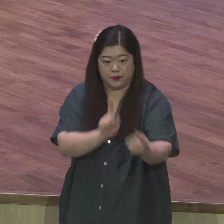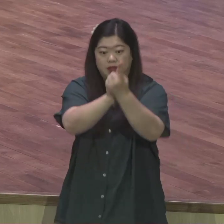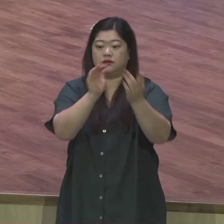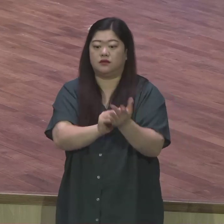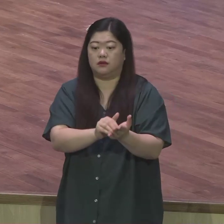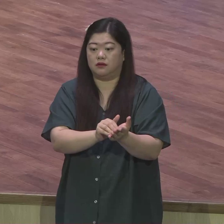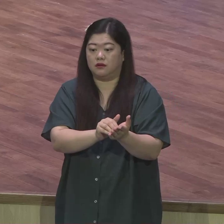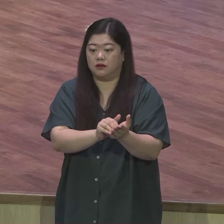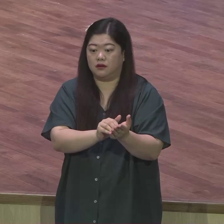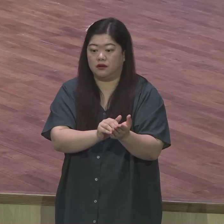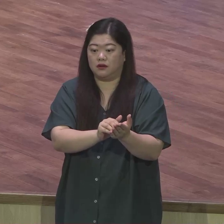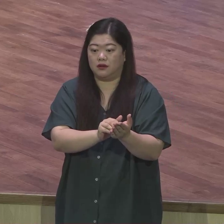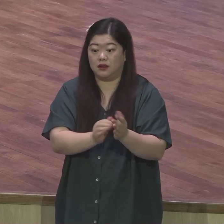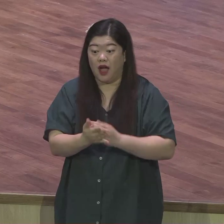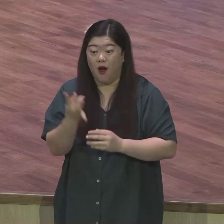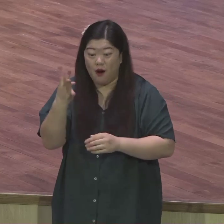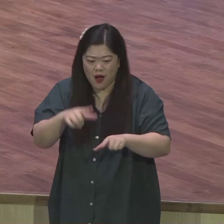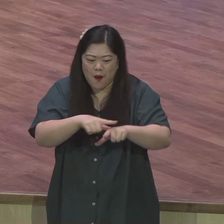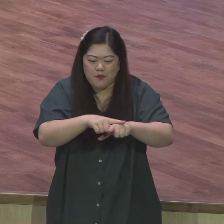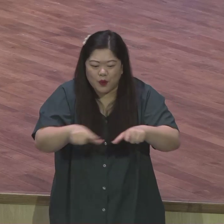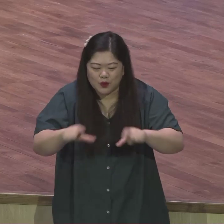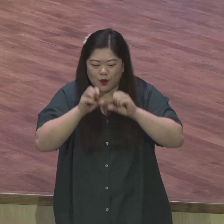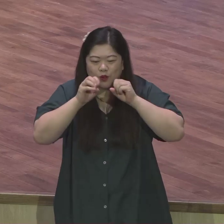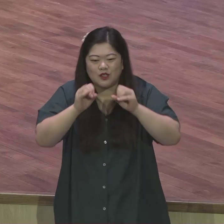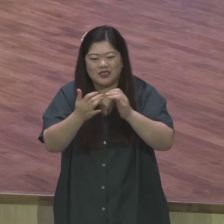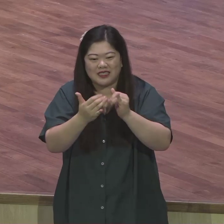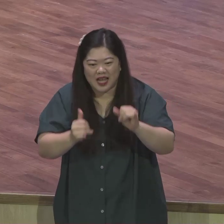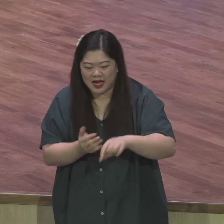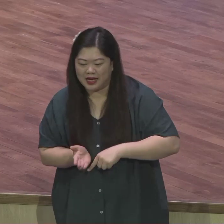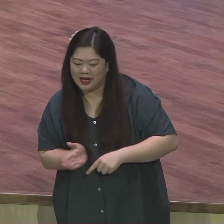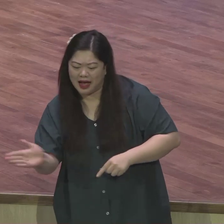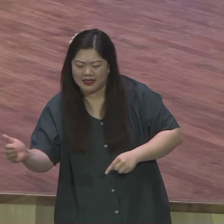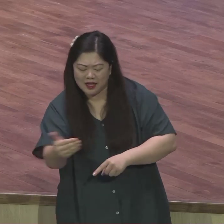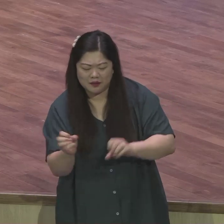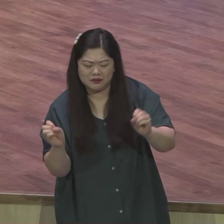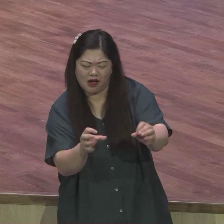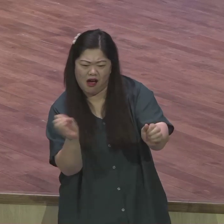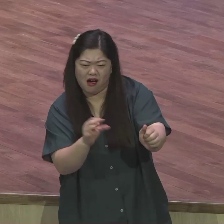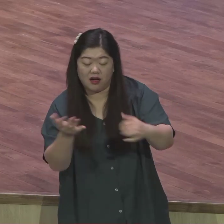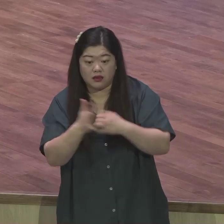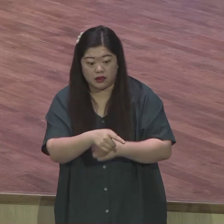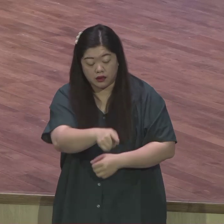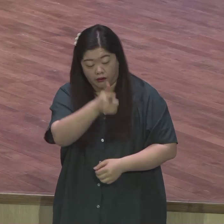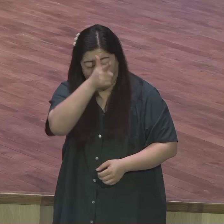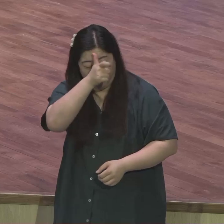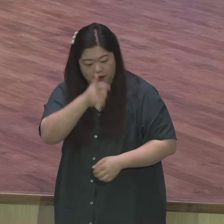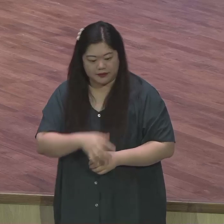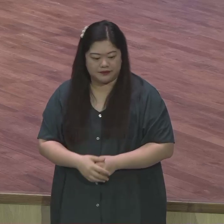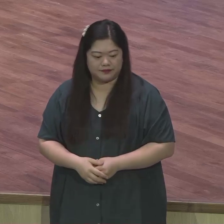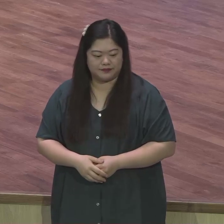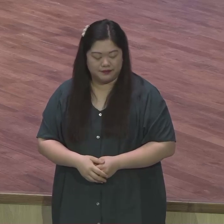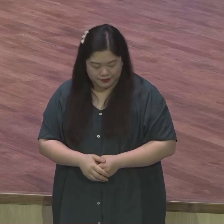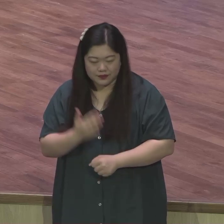비추면서 거기서 이 바울은 부활하신 예수님을 만난 이후